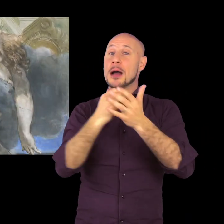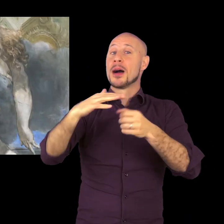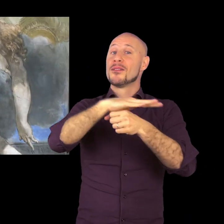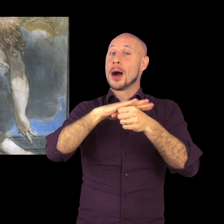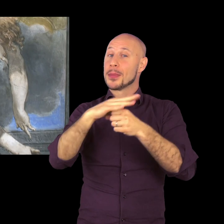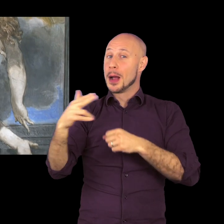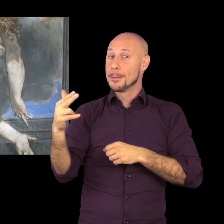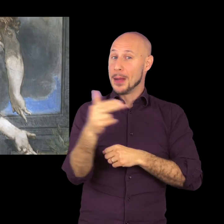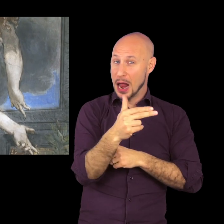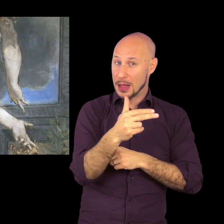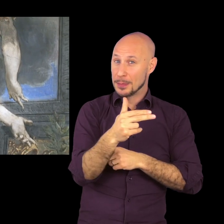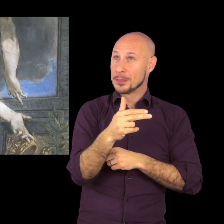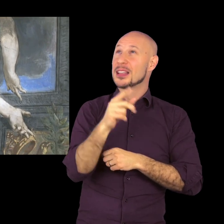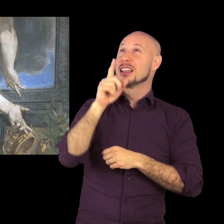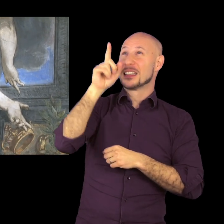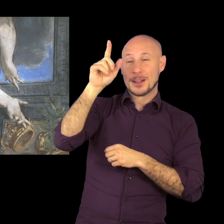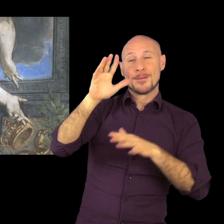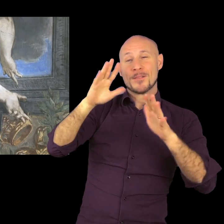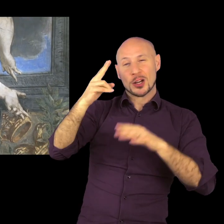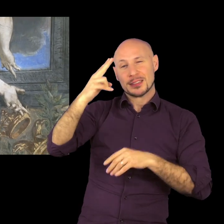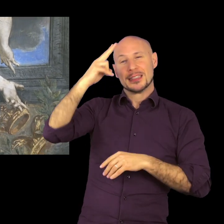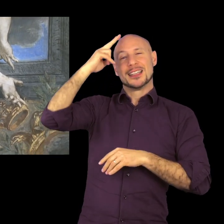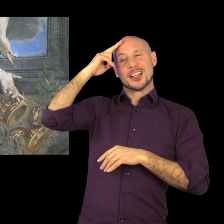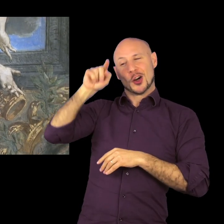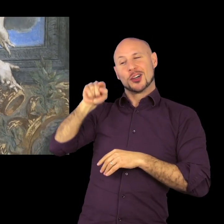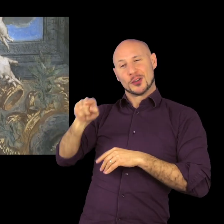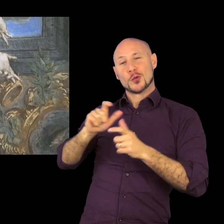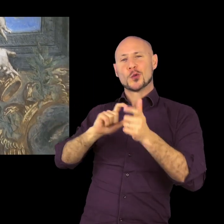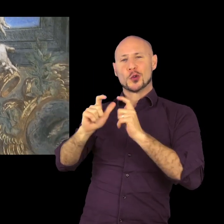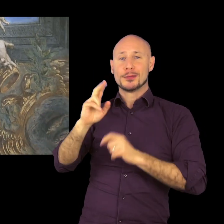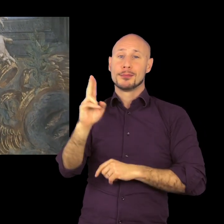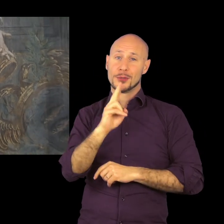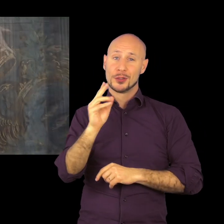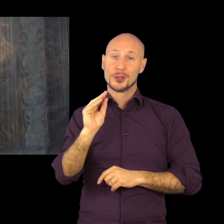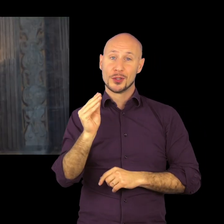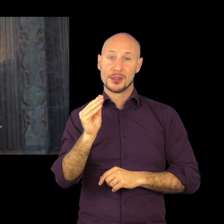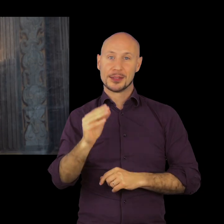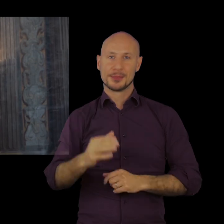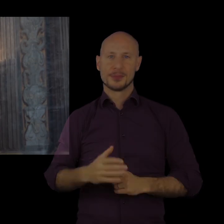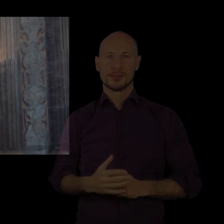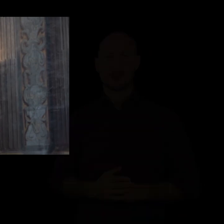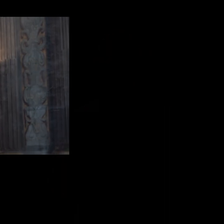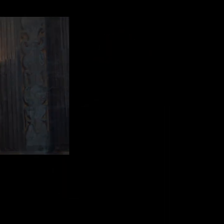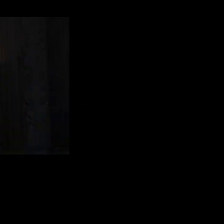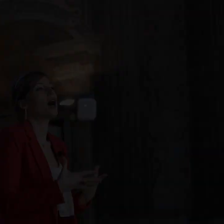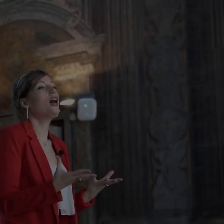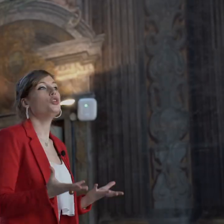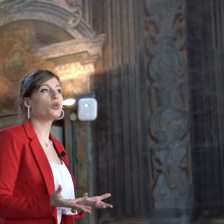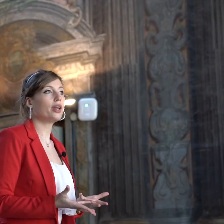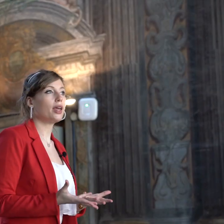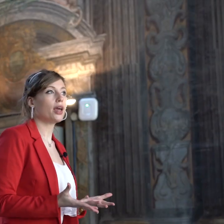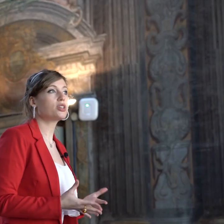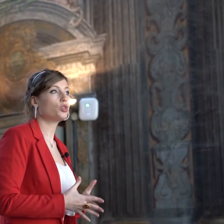tempo sia lambendo con la propria mano lo stemma della famiglia, proprio ad indicare quindi forse questa